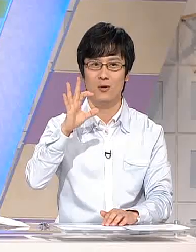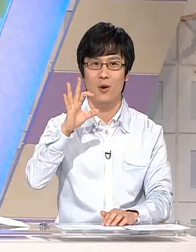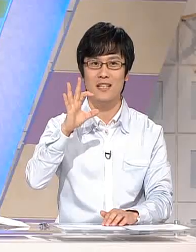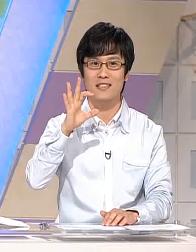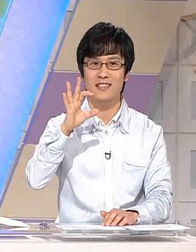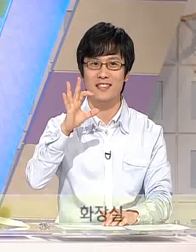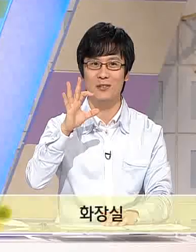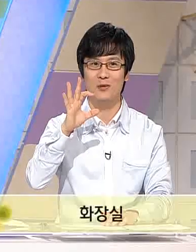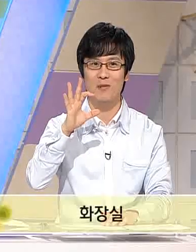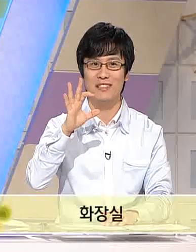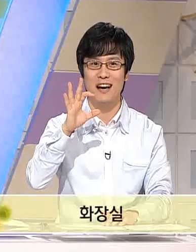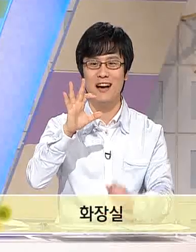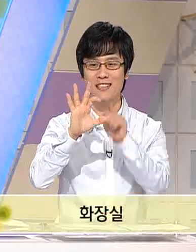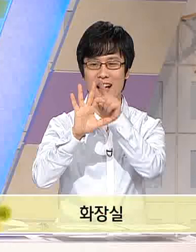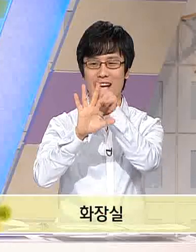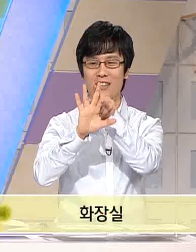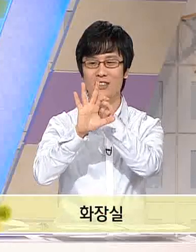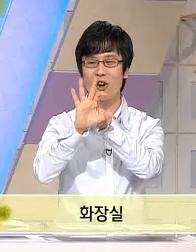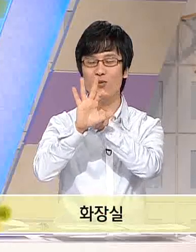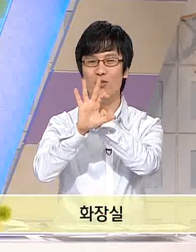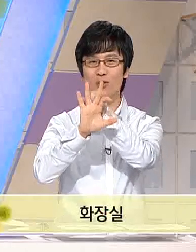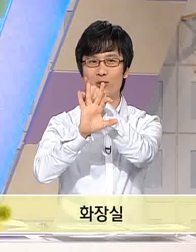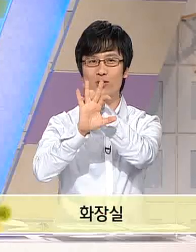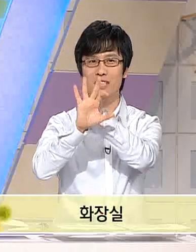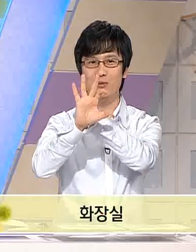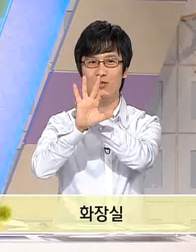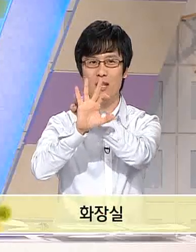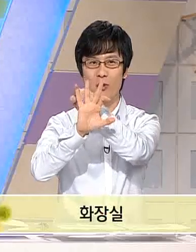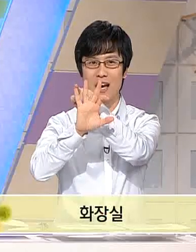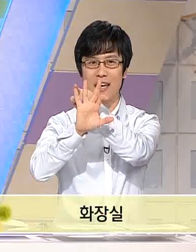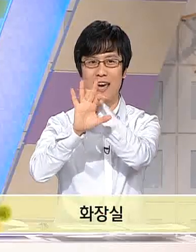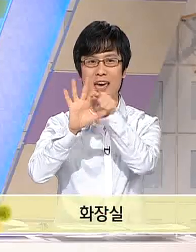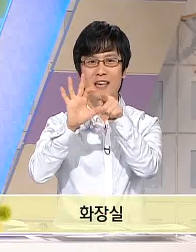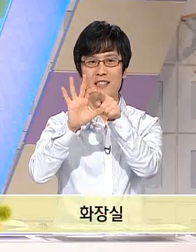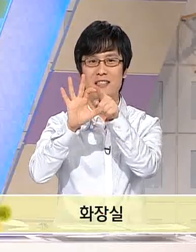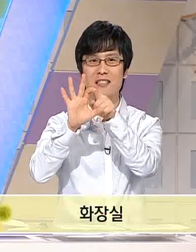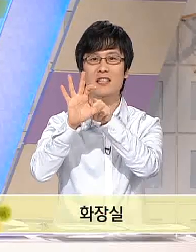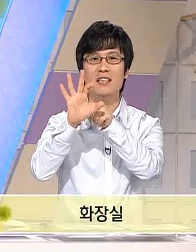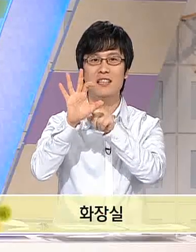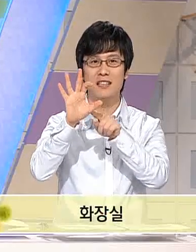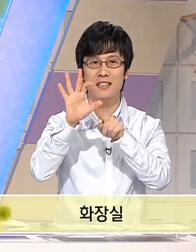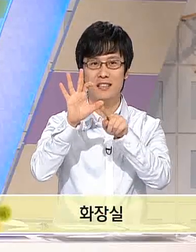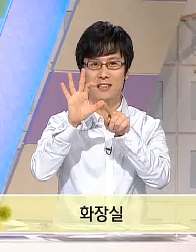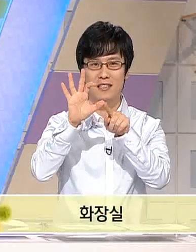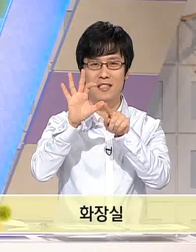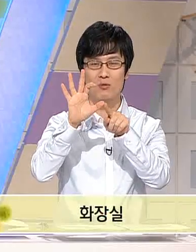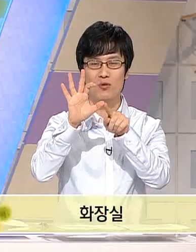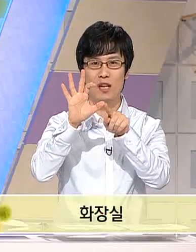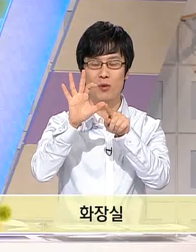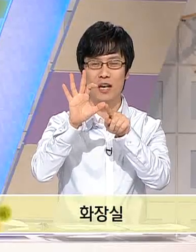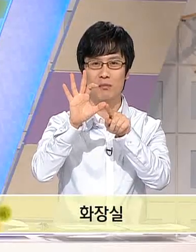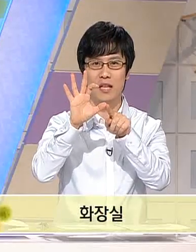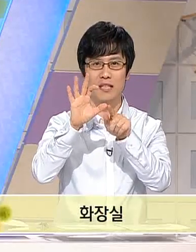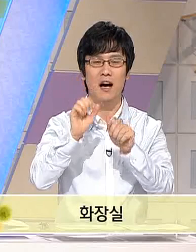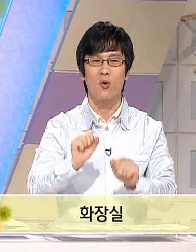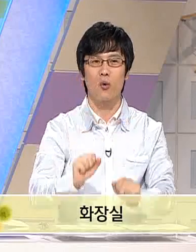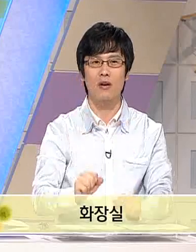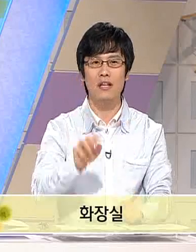화장실이라는 수화입니다. 자 W 지문자 모양에 C 지문자 모양입니다. 원래